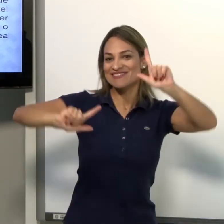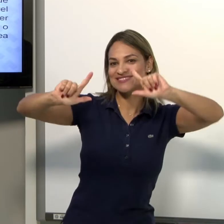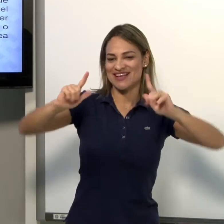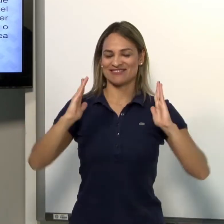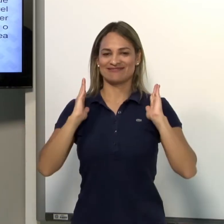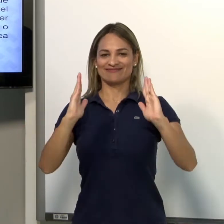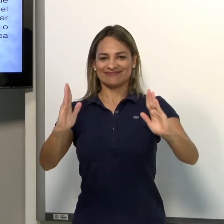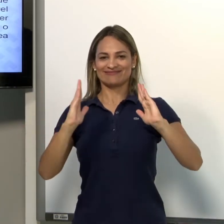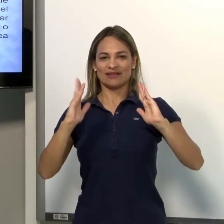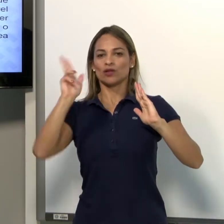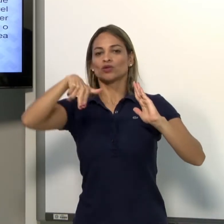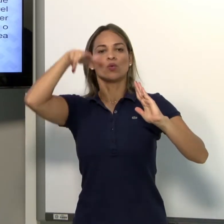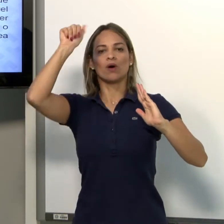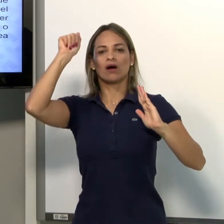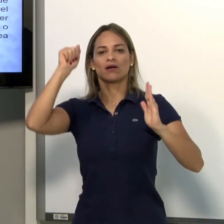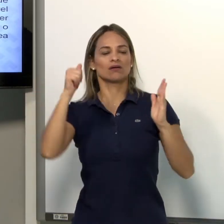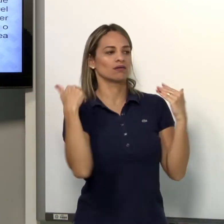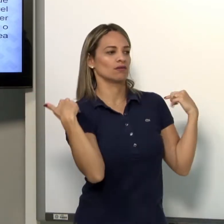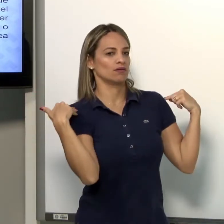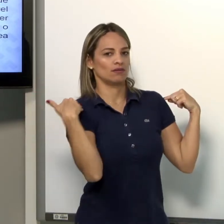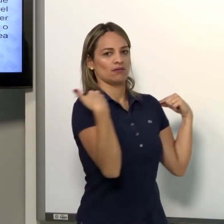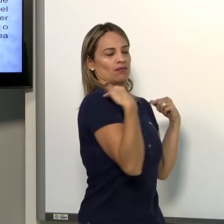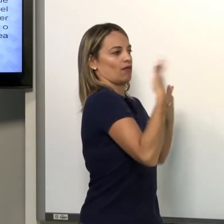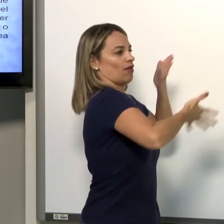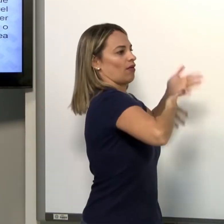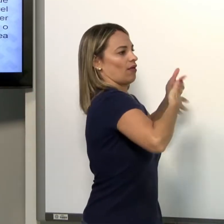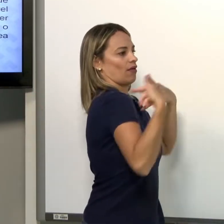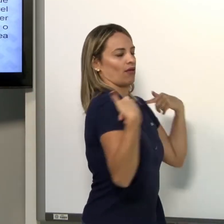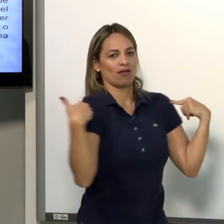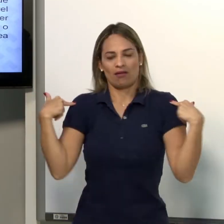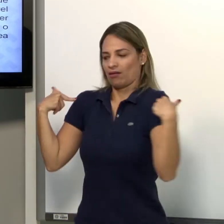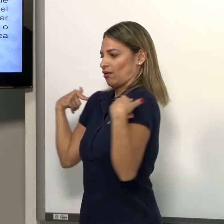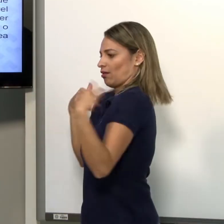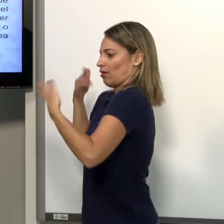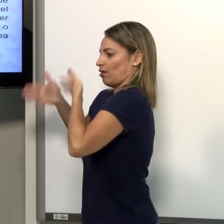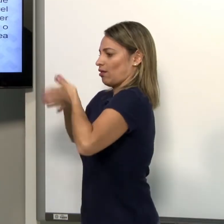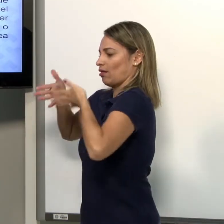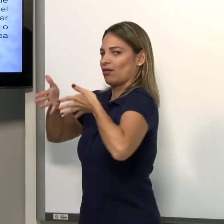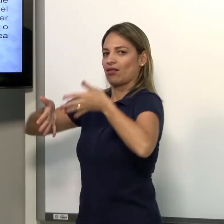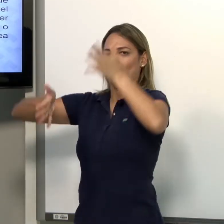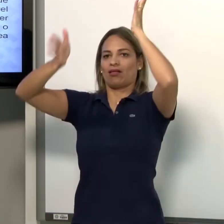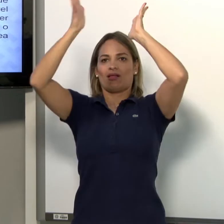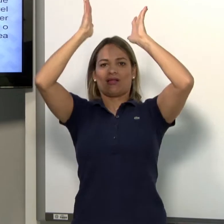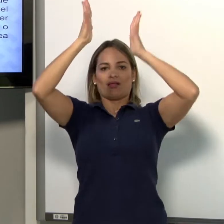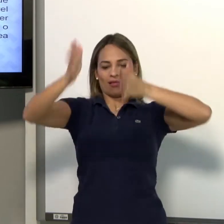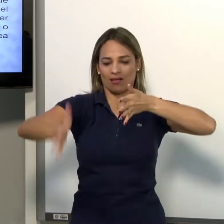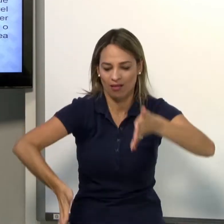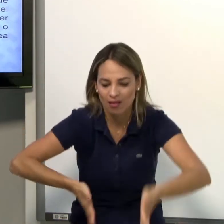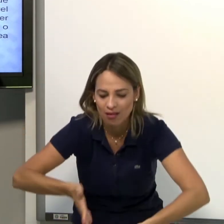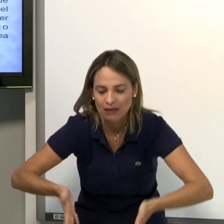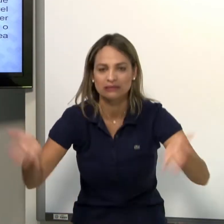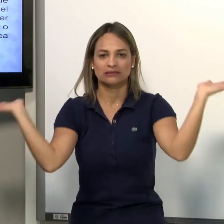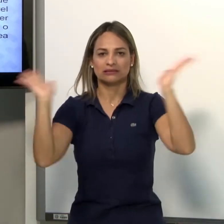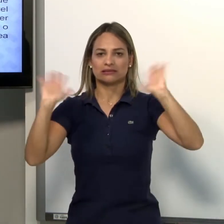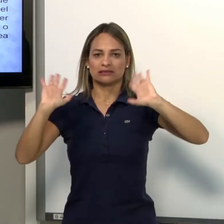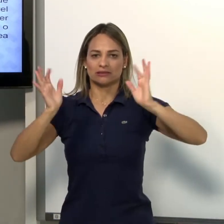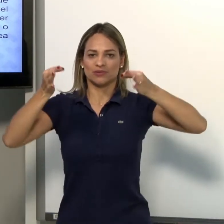televisão. Estamos sinalizando a frente. Nunca lateralizar o corpo. Ou levantar as mãos, ou abaixar.